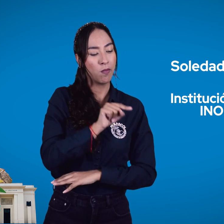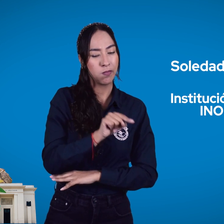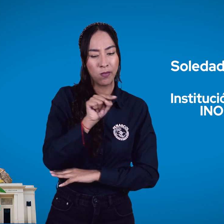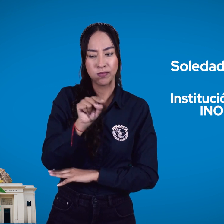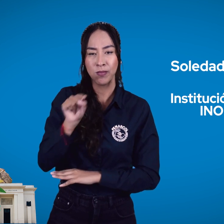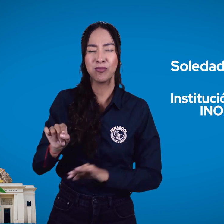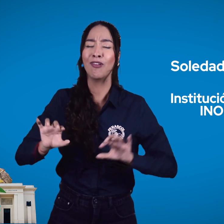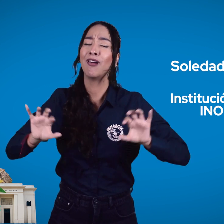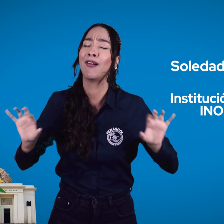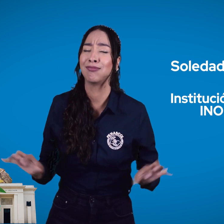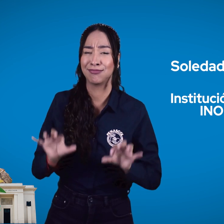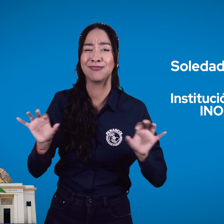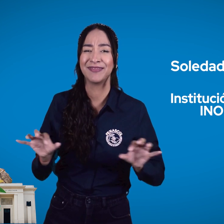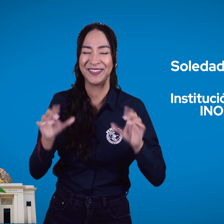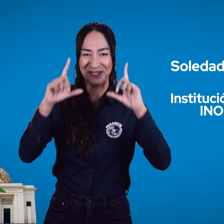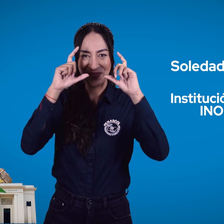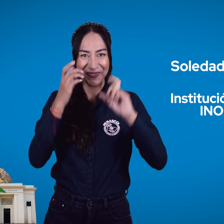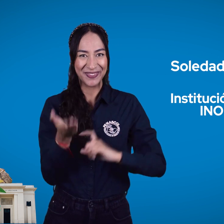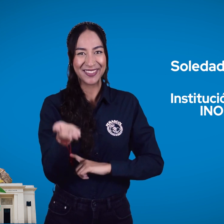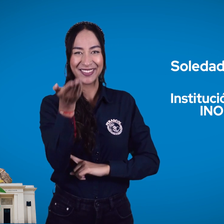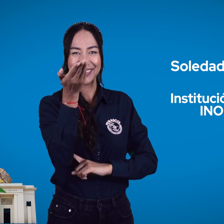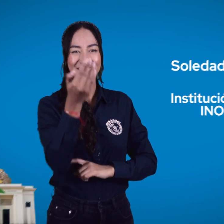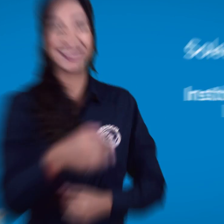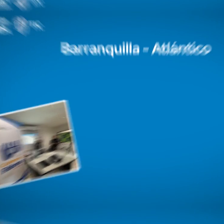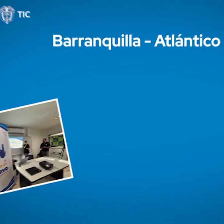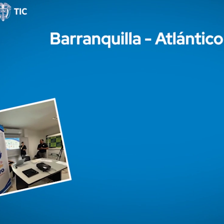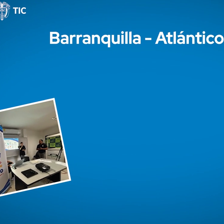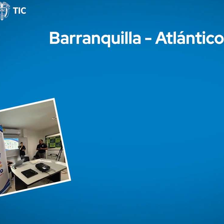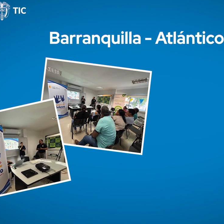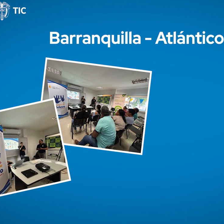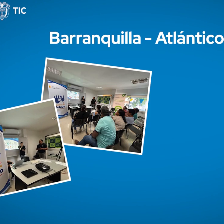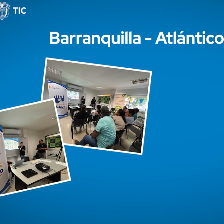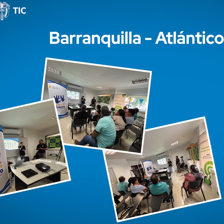Institución Educativa Innovasol, ubicada en soledad. Vean imágenes.